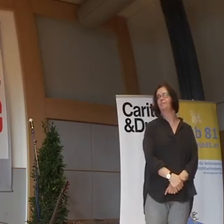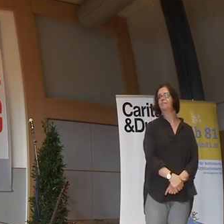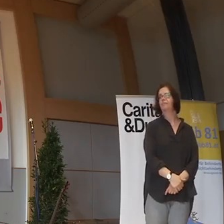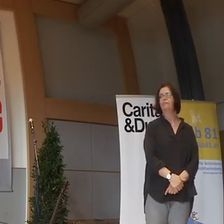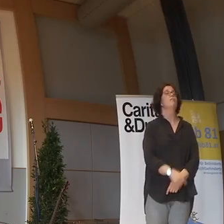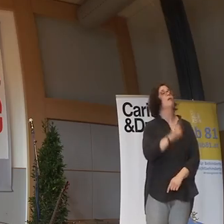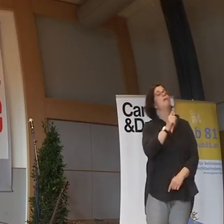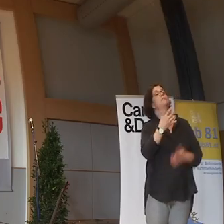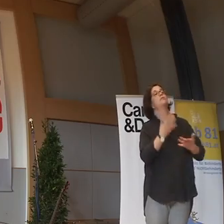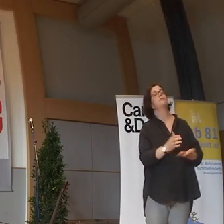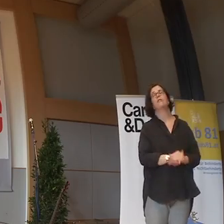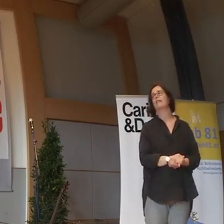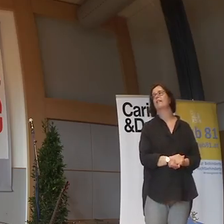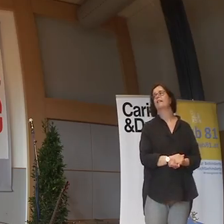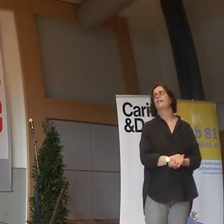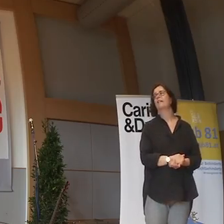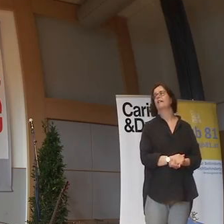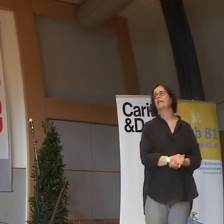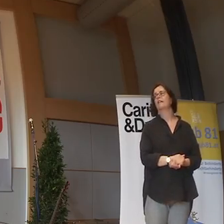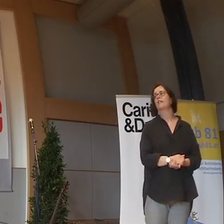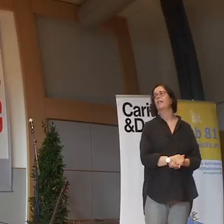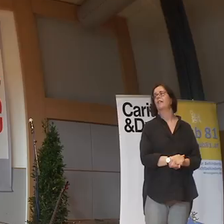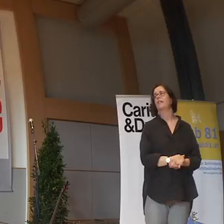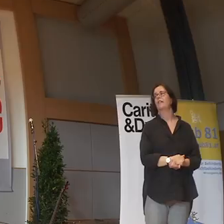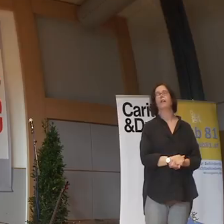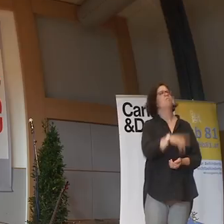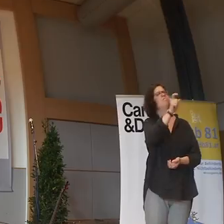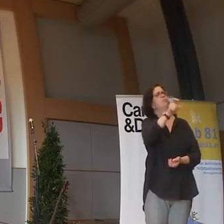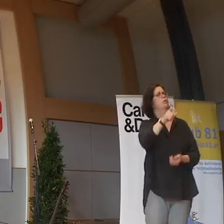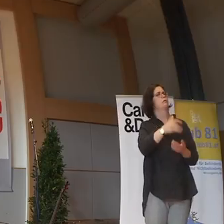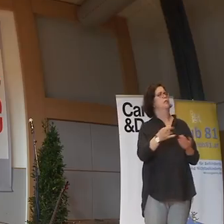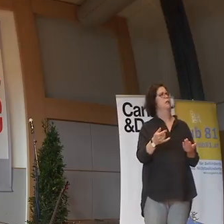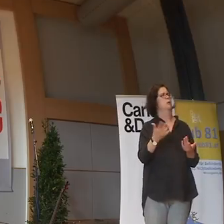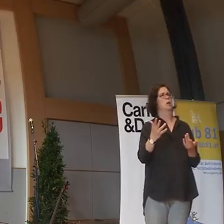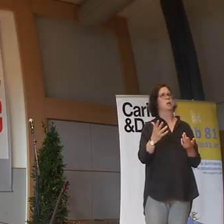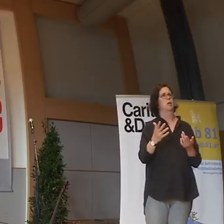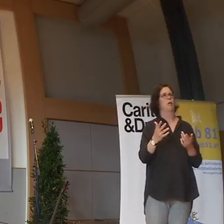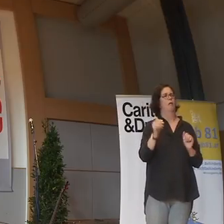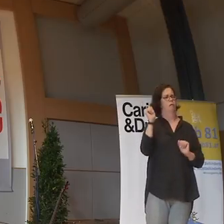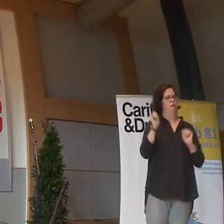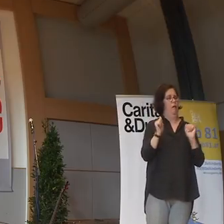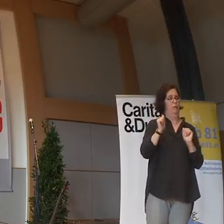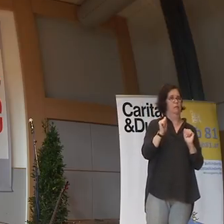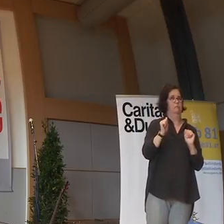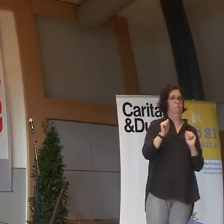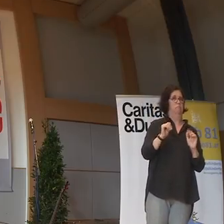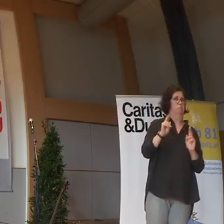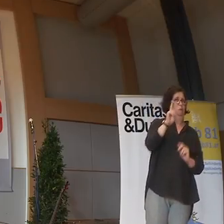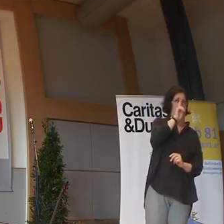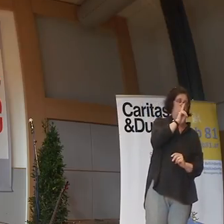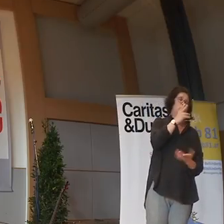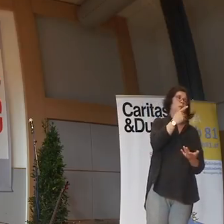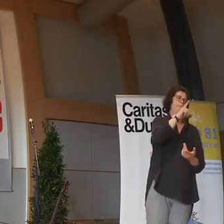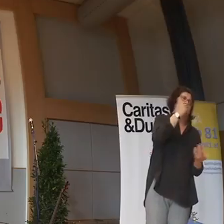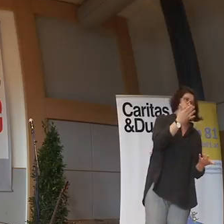Aber ich gehe so, dass die Leute reagieren ja sowieso komisch auf mich. Also Menschen.